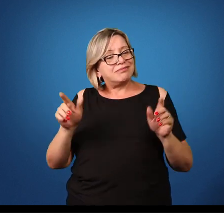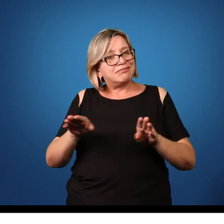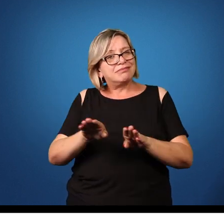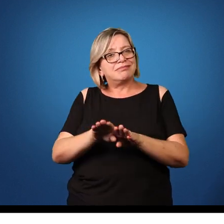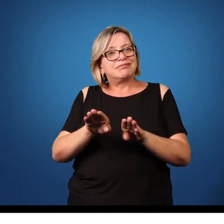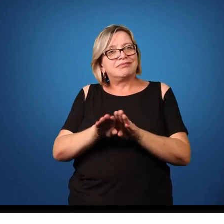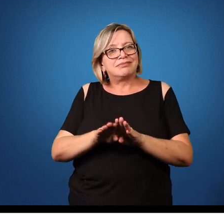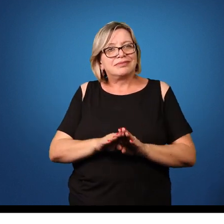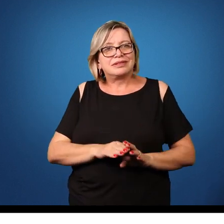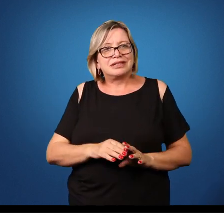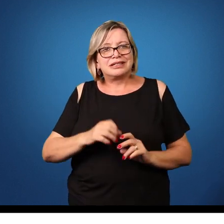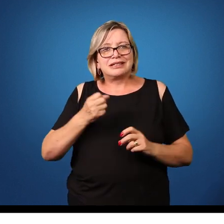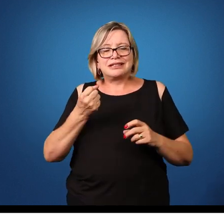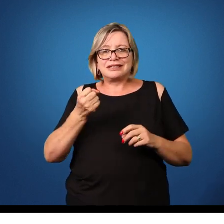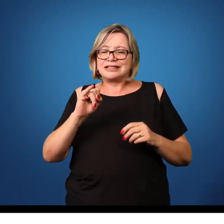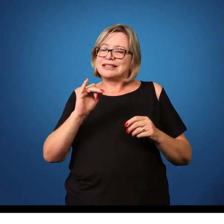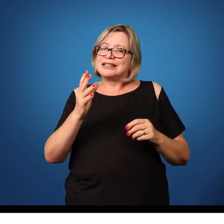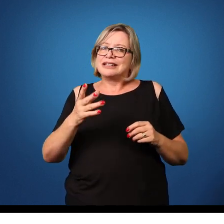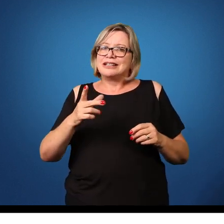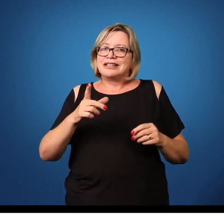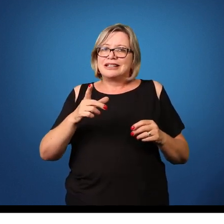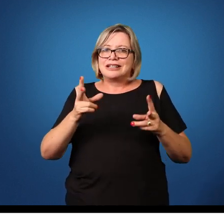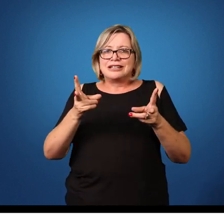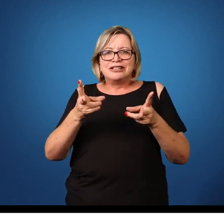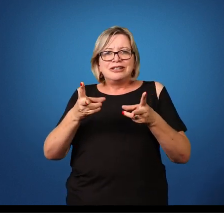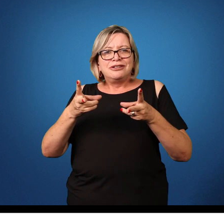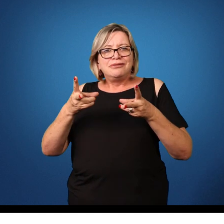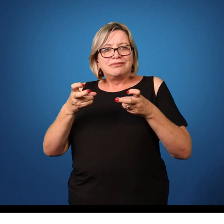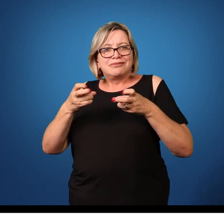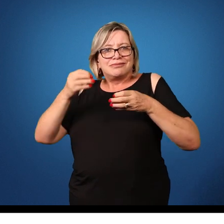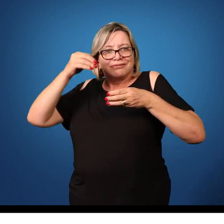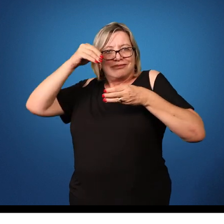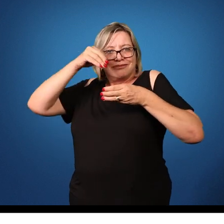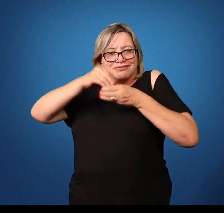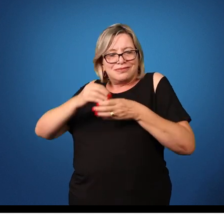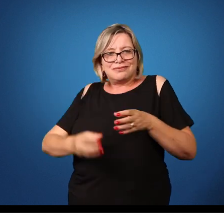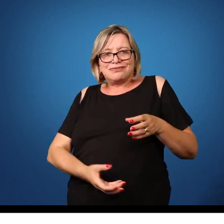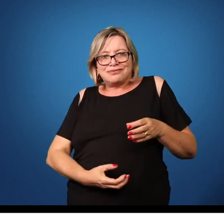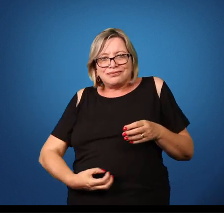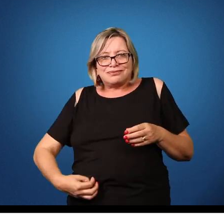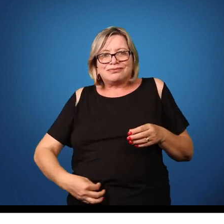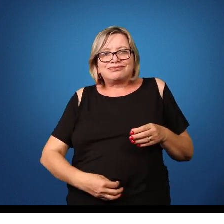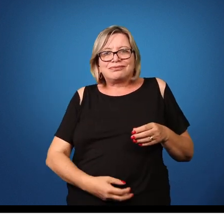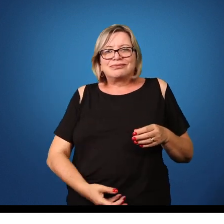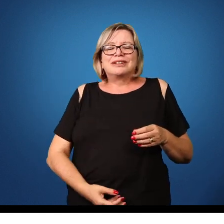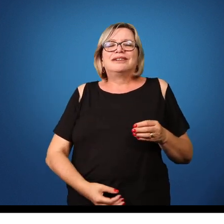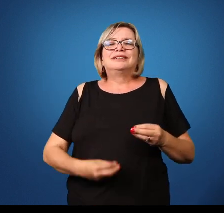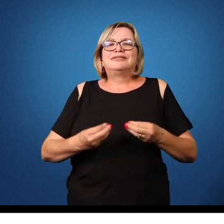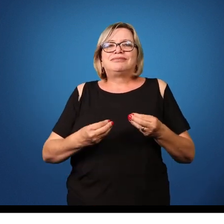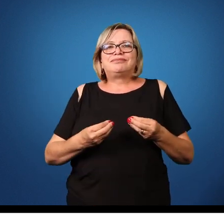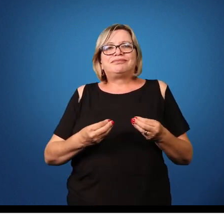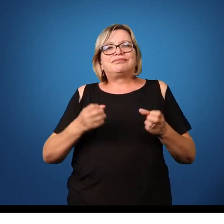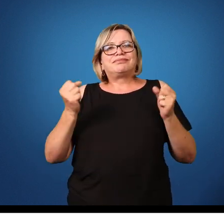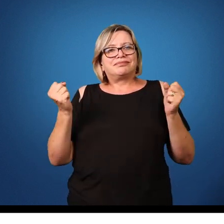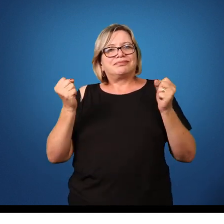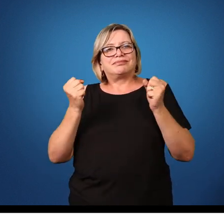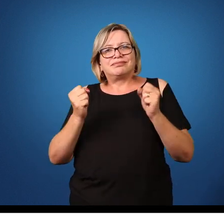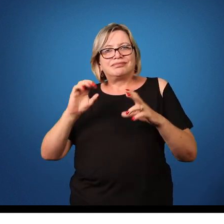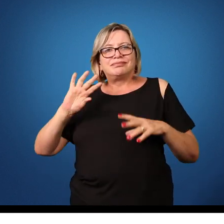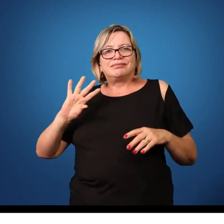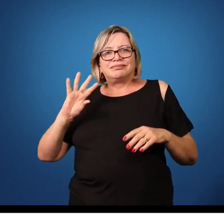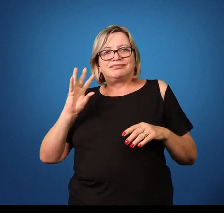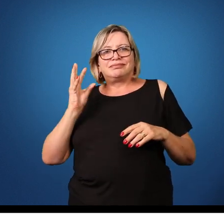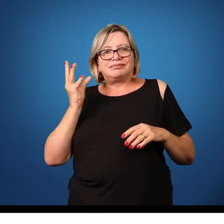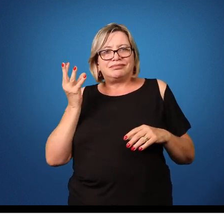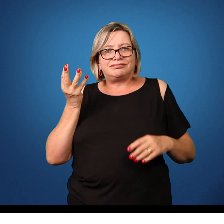presença das larvas no intestino do hospedeiro, no caso da obstrução intestinal, também pode ser um